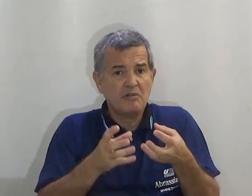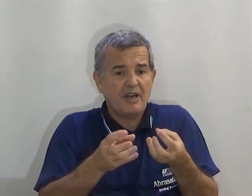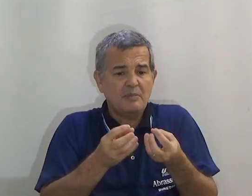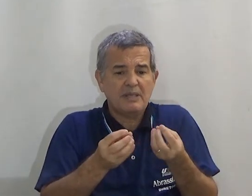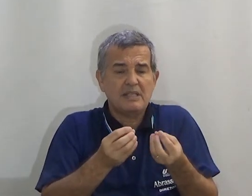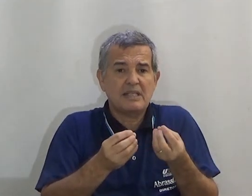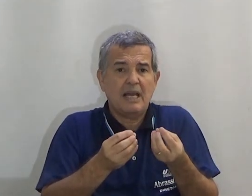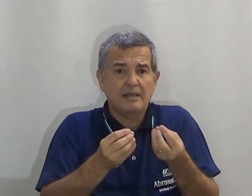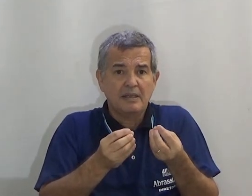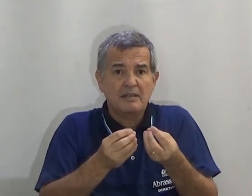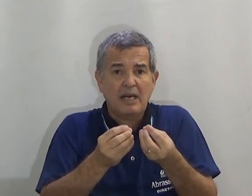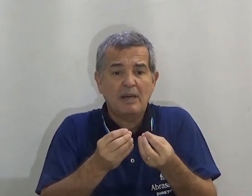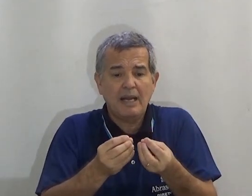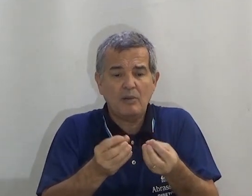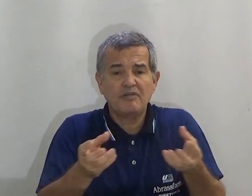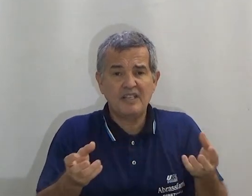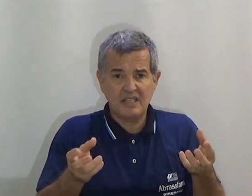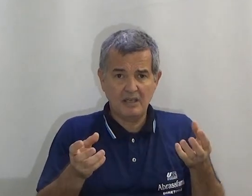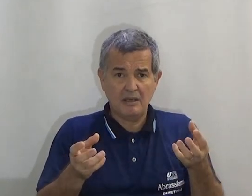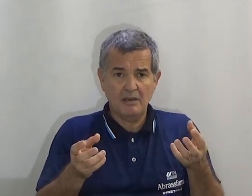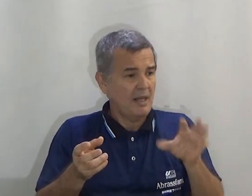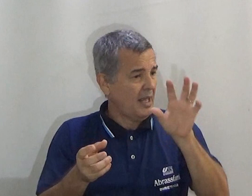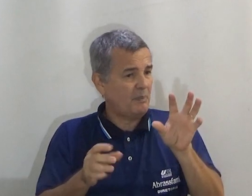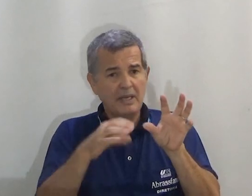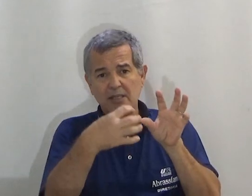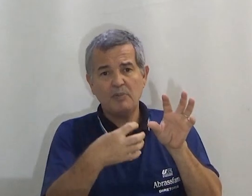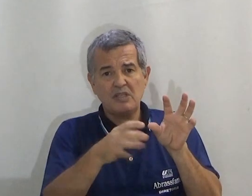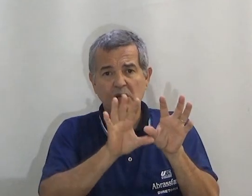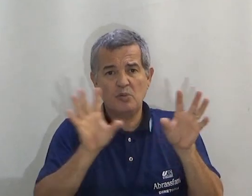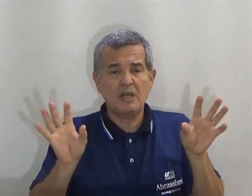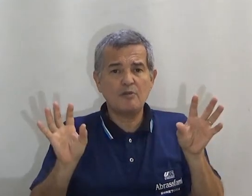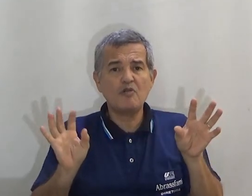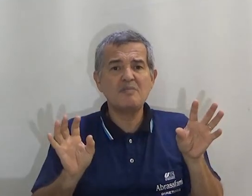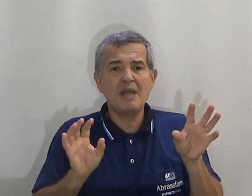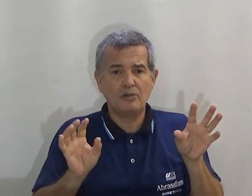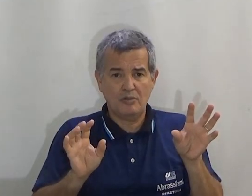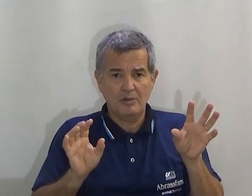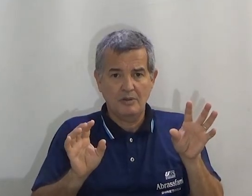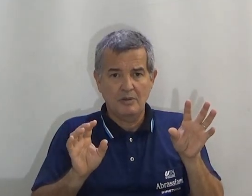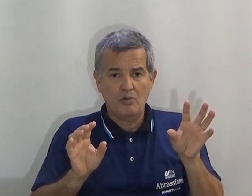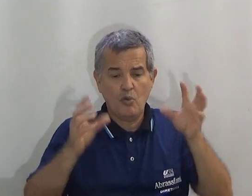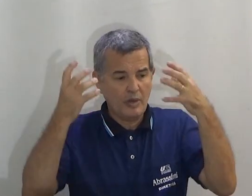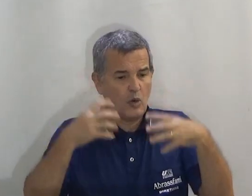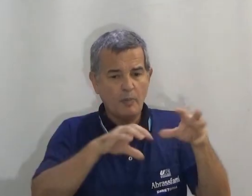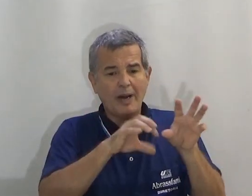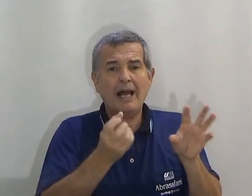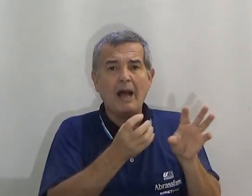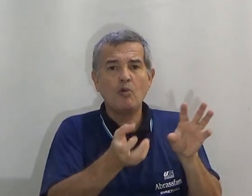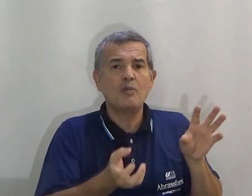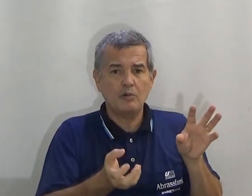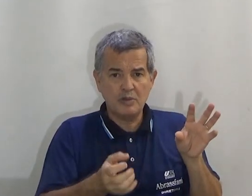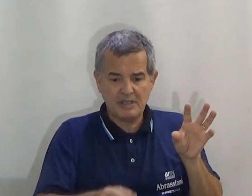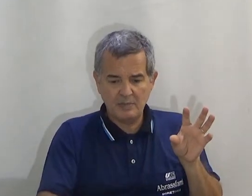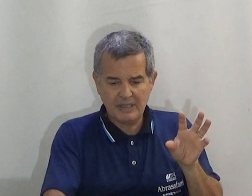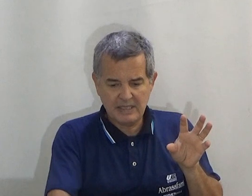Não vai precisar trabalhar com fé cênica. É apenas a posição. tem envolvimento com incorporar